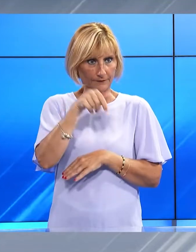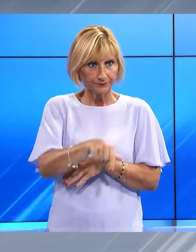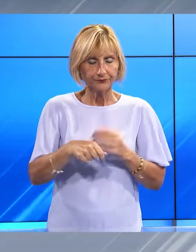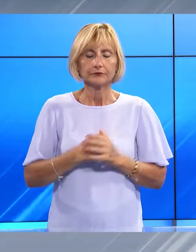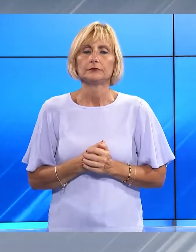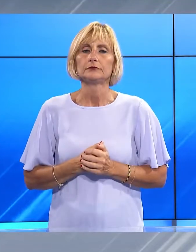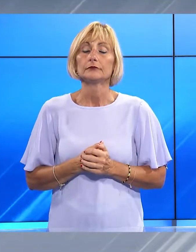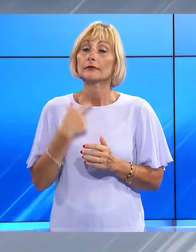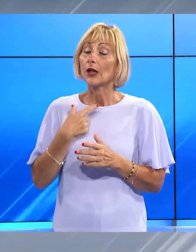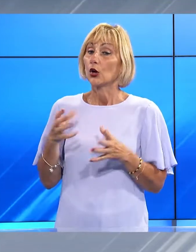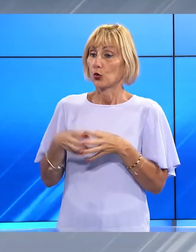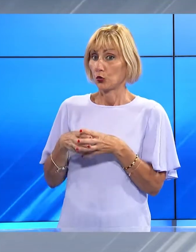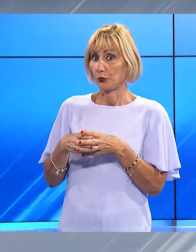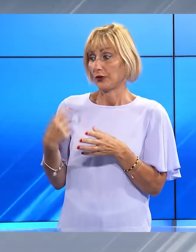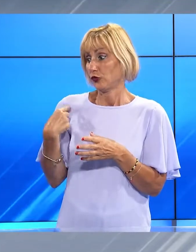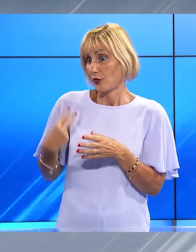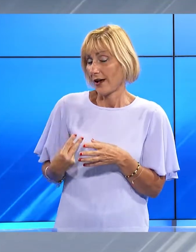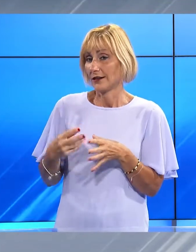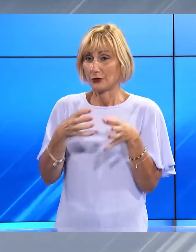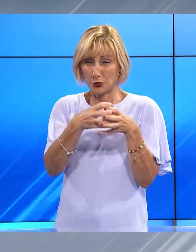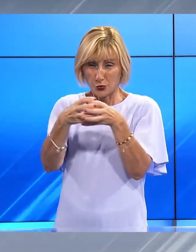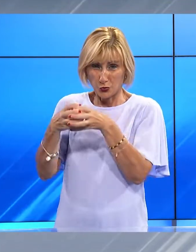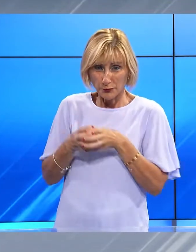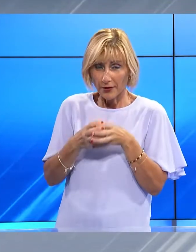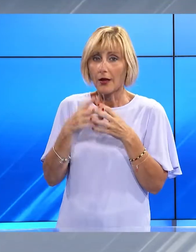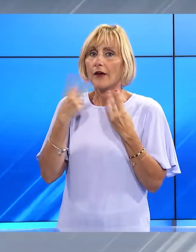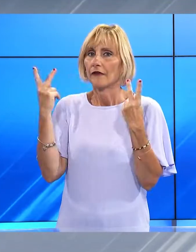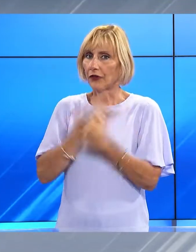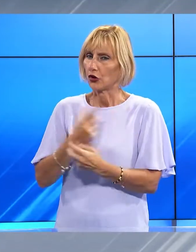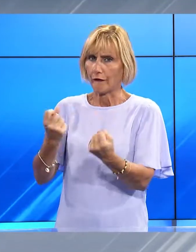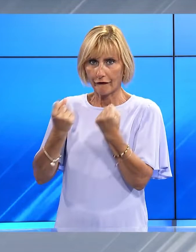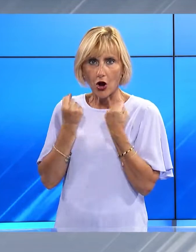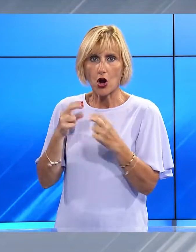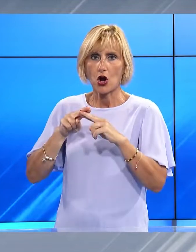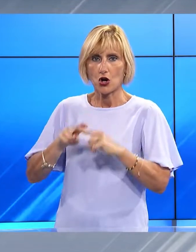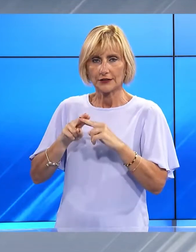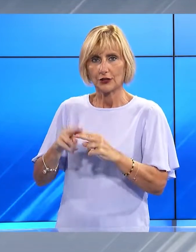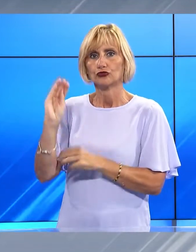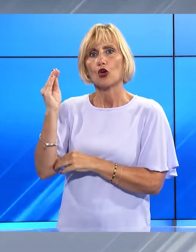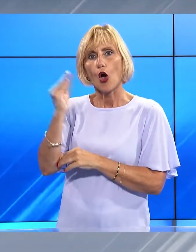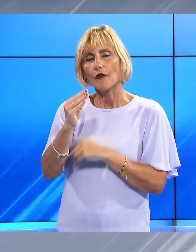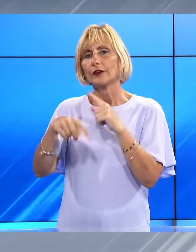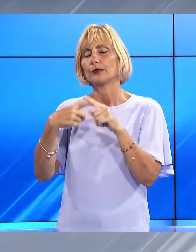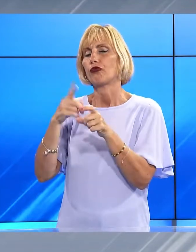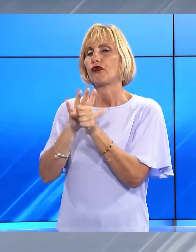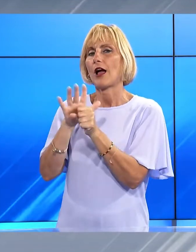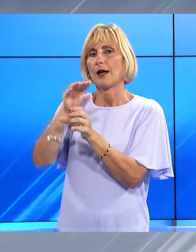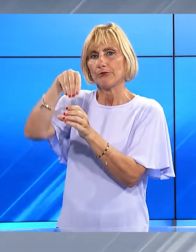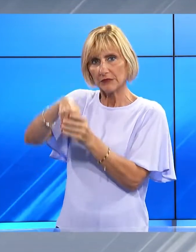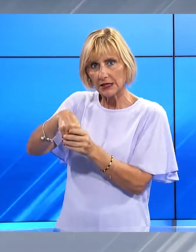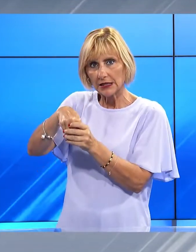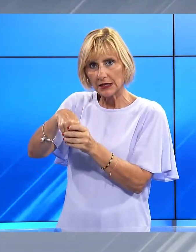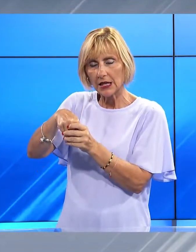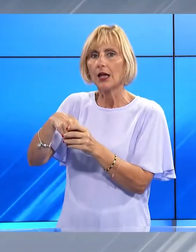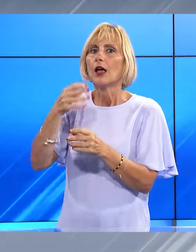Contrade, Borghi, Rioni o Sestieri hanno avuto la forza di mantenere i giovani e le famiglie all'interno e quindi riuscire